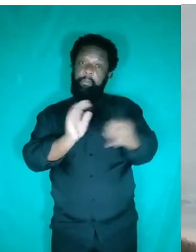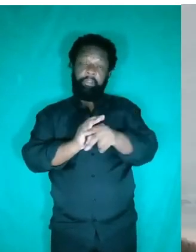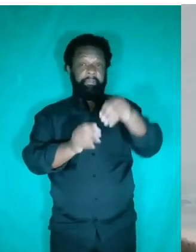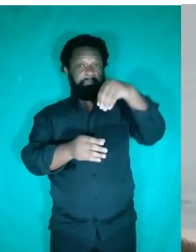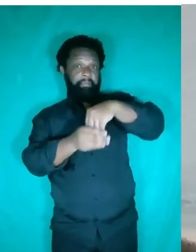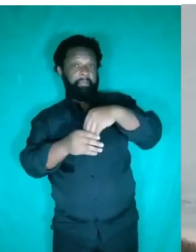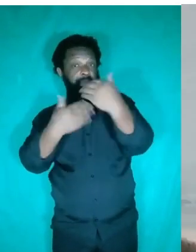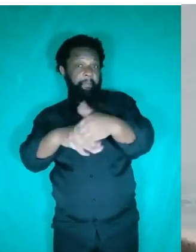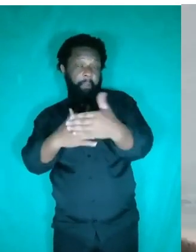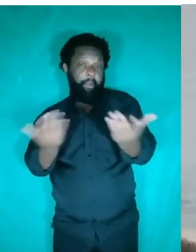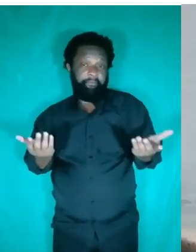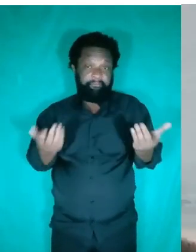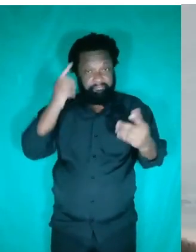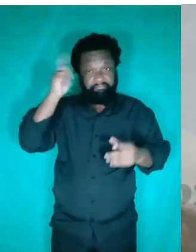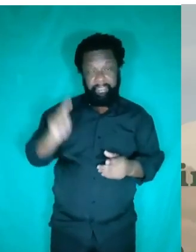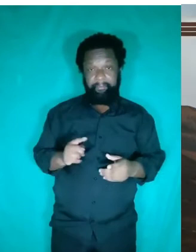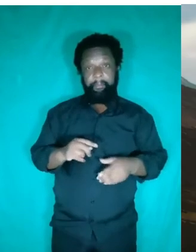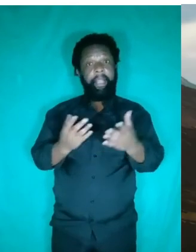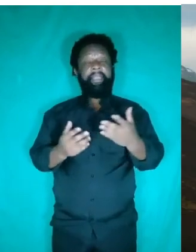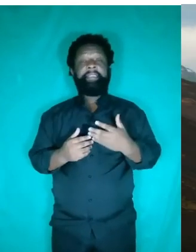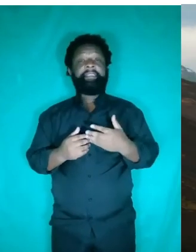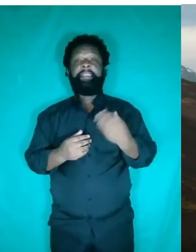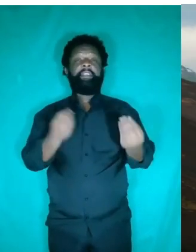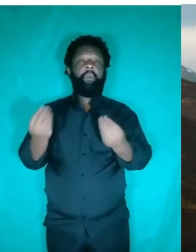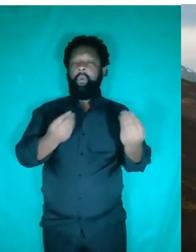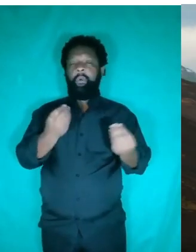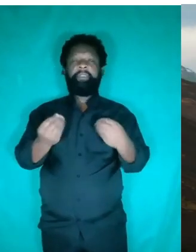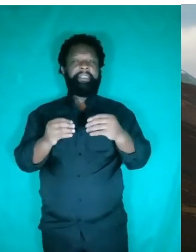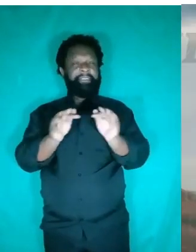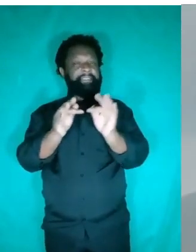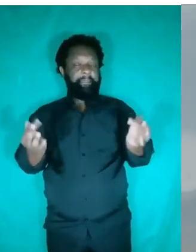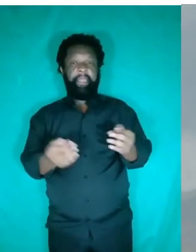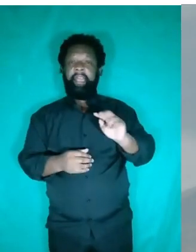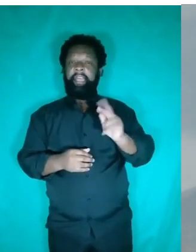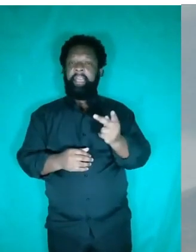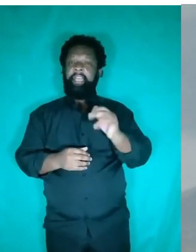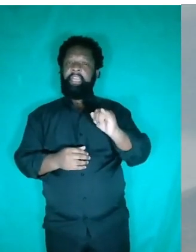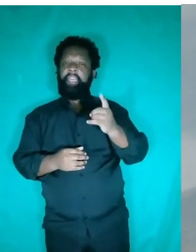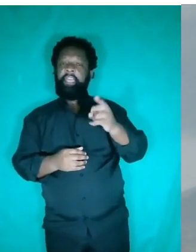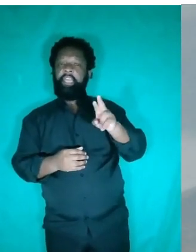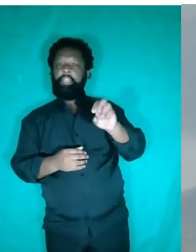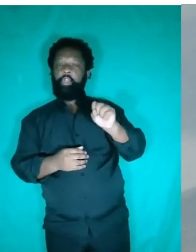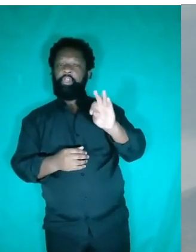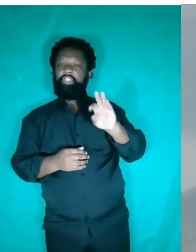contextualizada, quem sabe? Mas, em linhas gerais, de modo básico, a hidrostática tem esse formato.